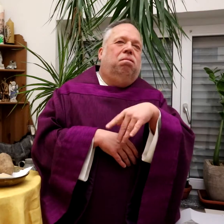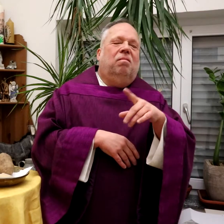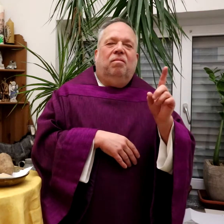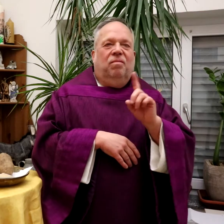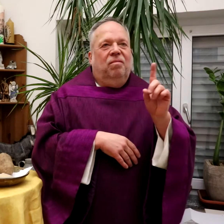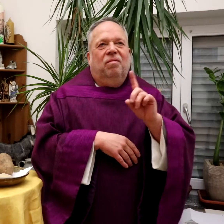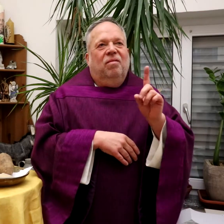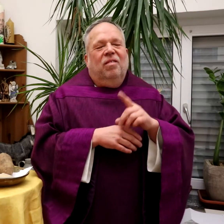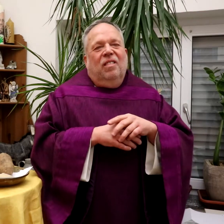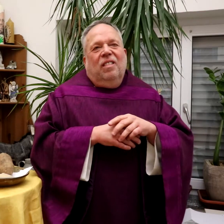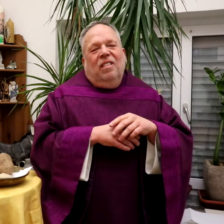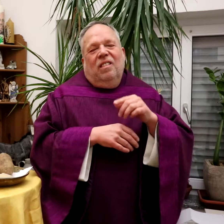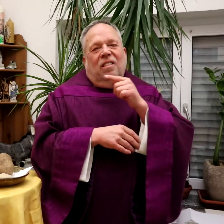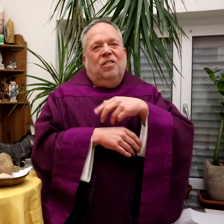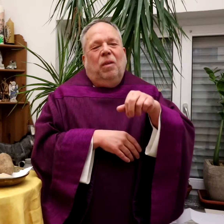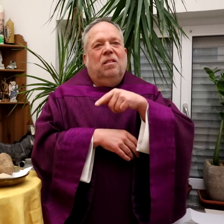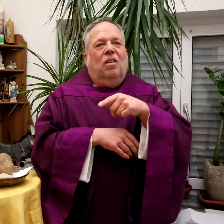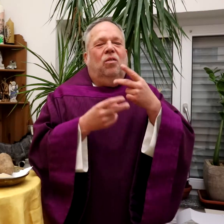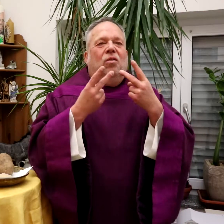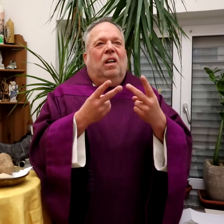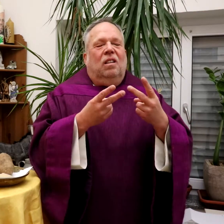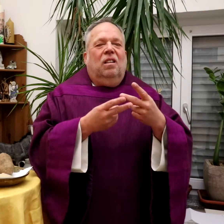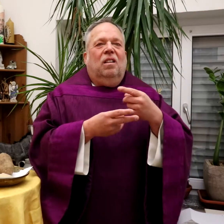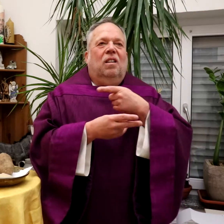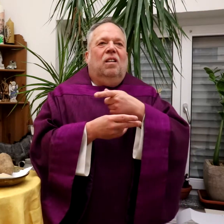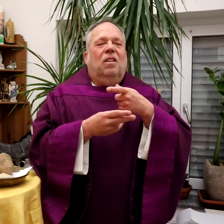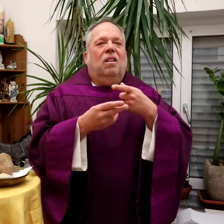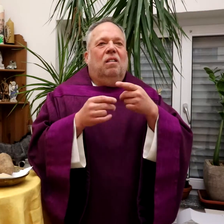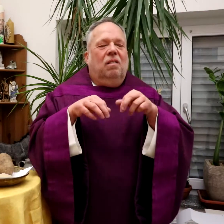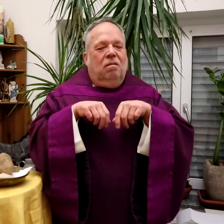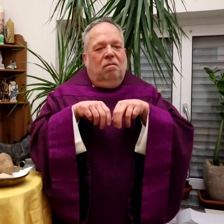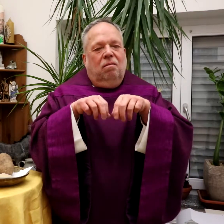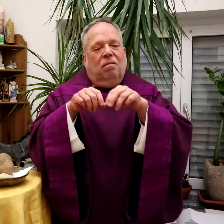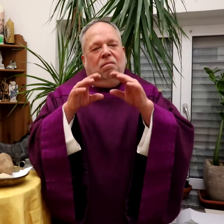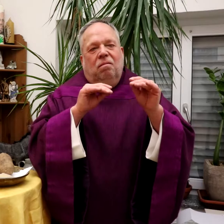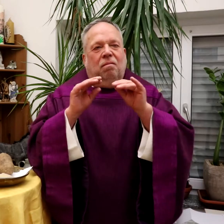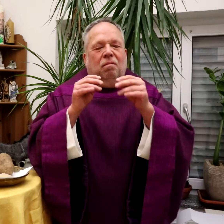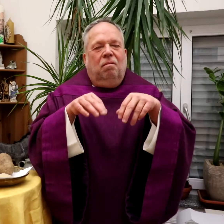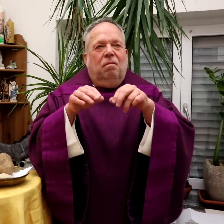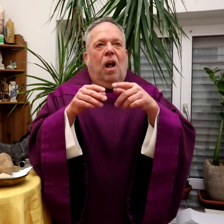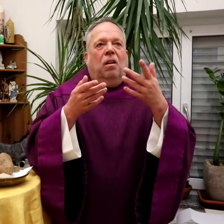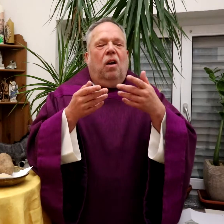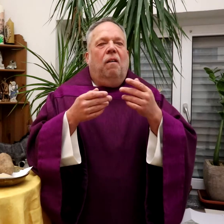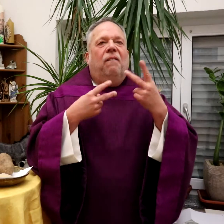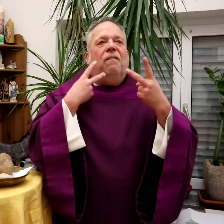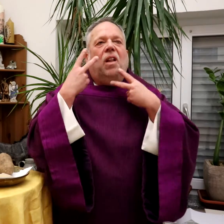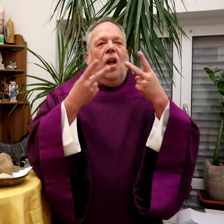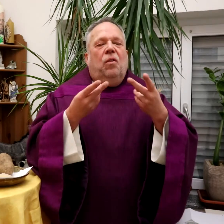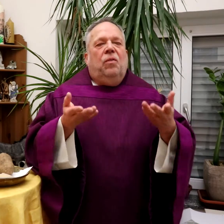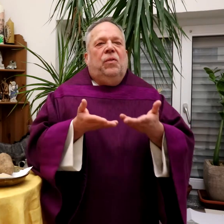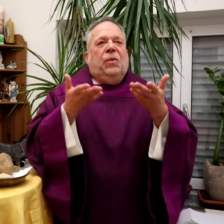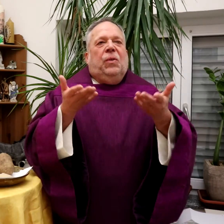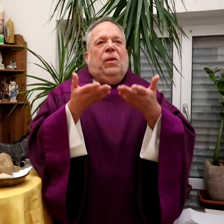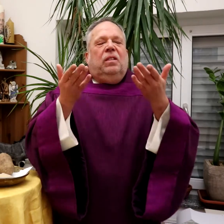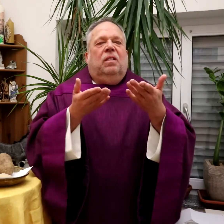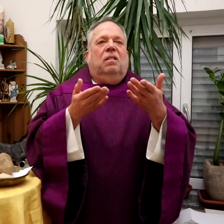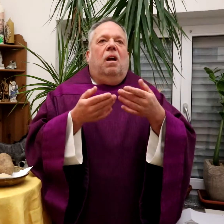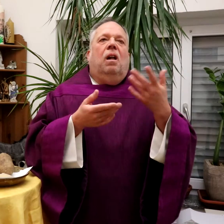Tolles. Einfach nur spazieren gehen. Och, das ist doch langweilig. Aber beim Spazierengehen kann man das